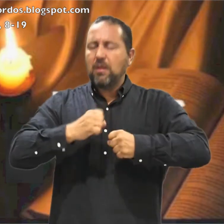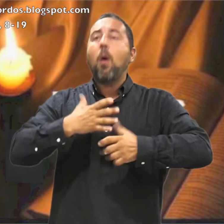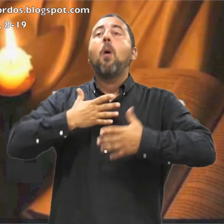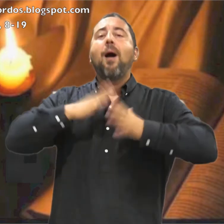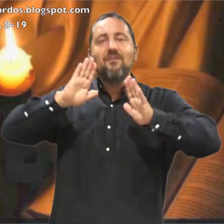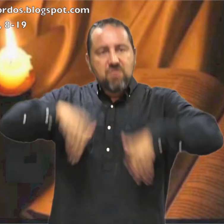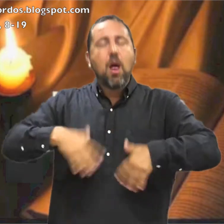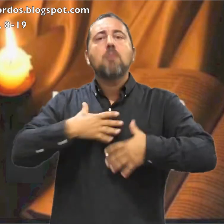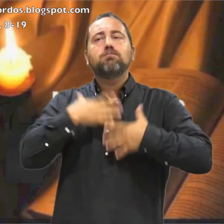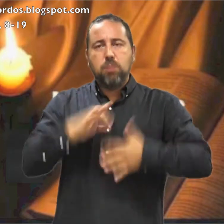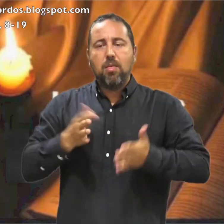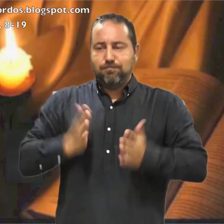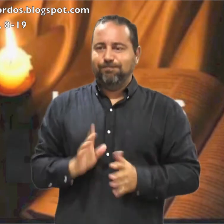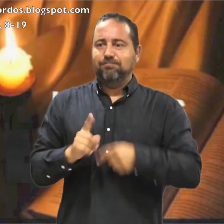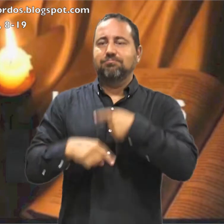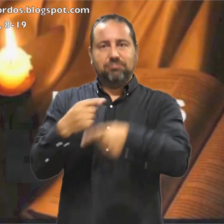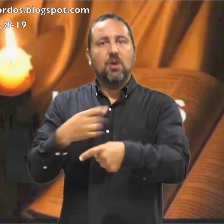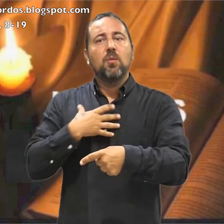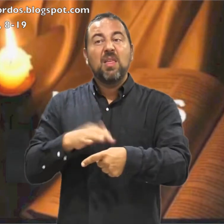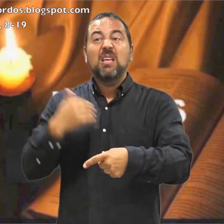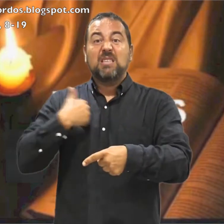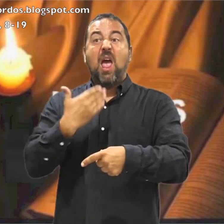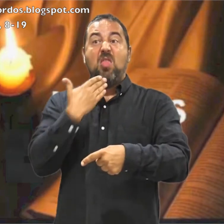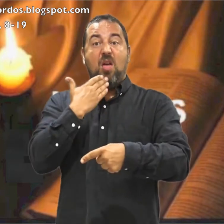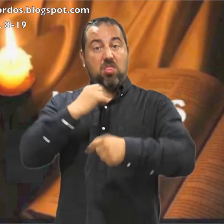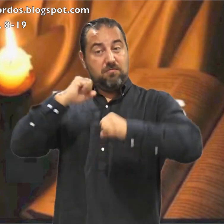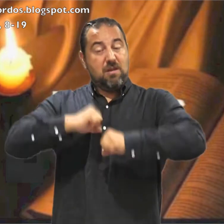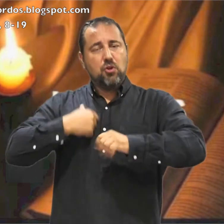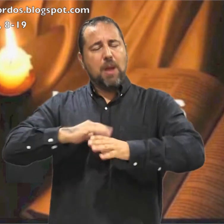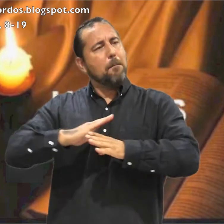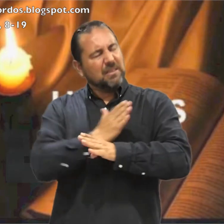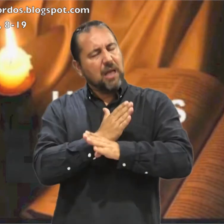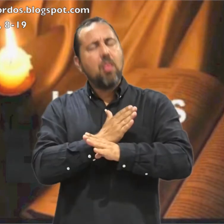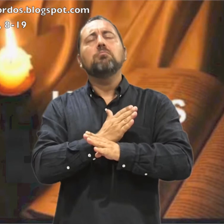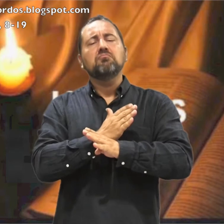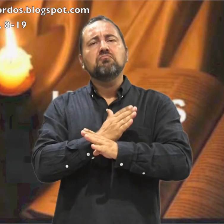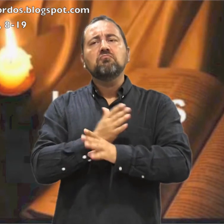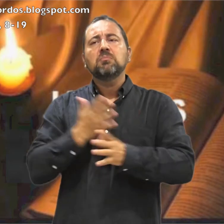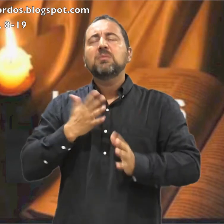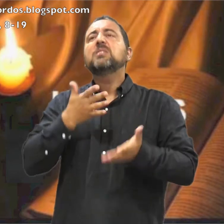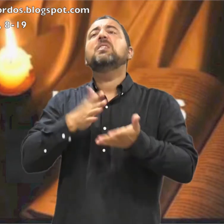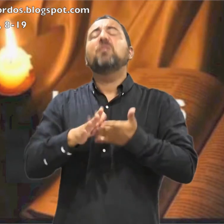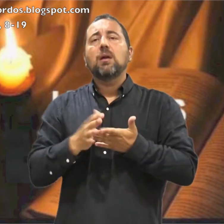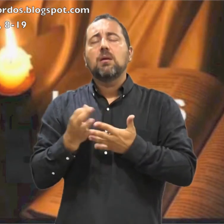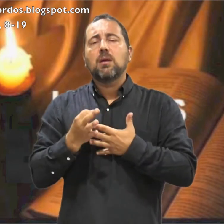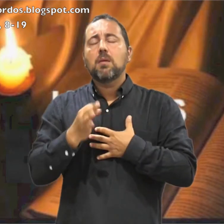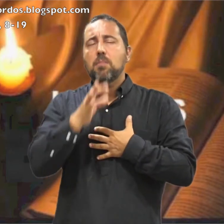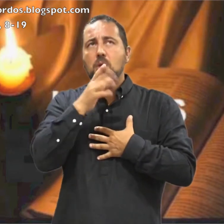concebir Cuando ya Le había Pasado la edad Porque Consideró fiel Al que